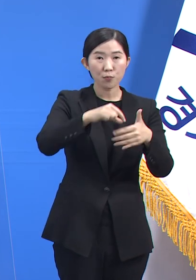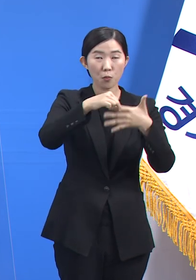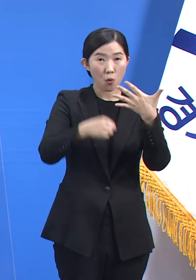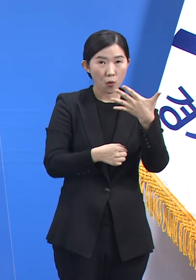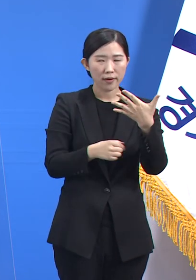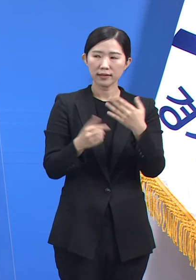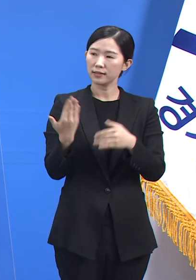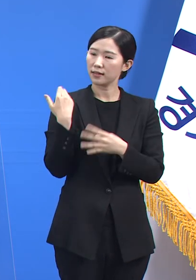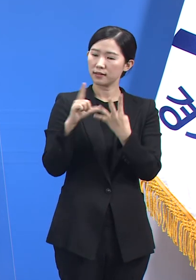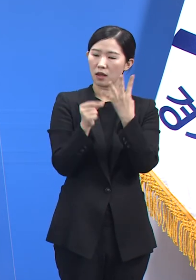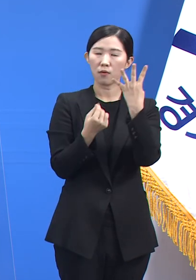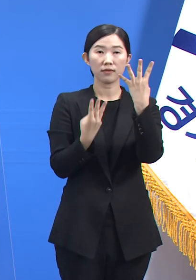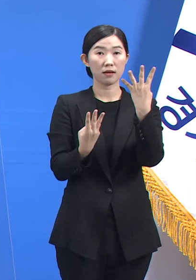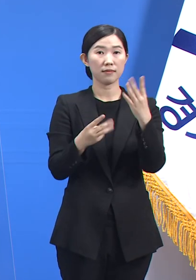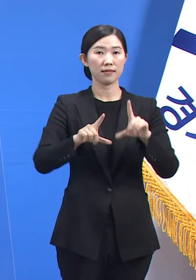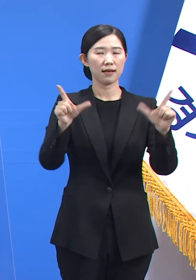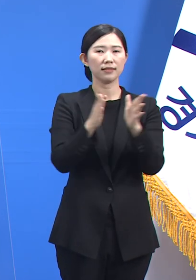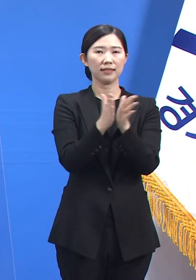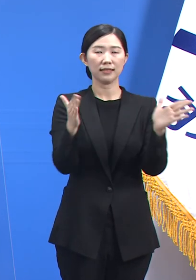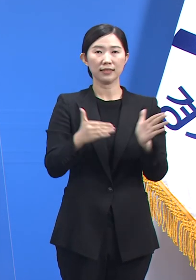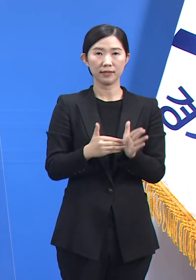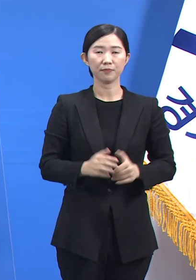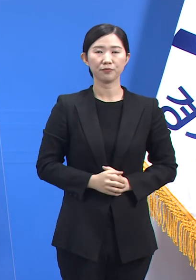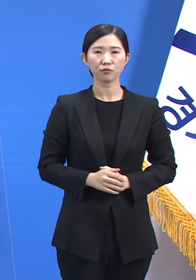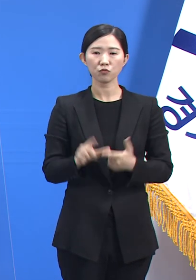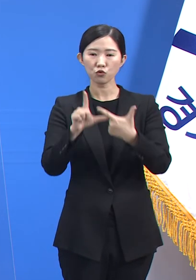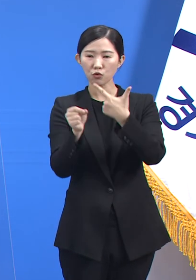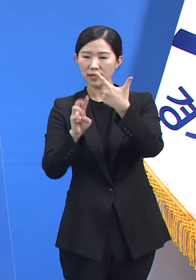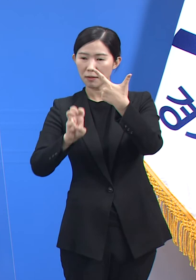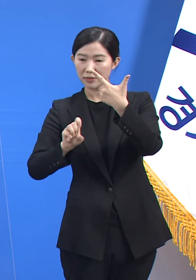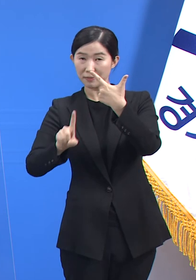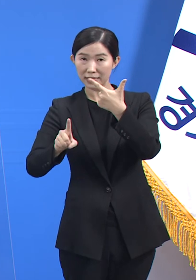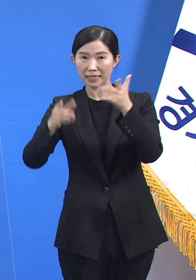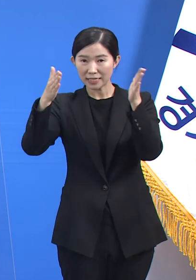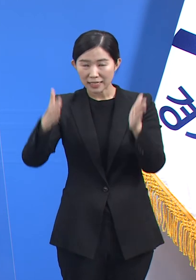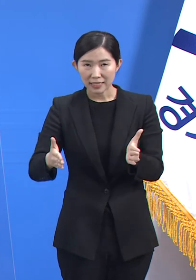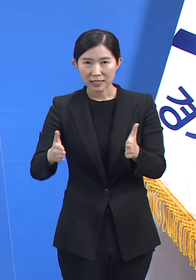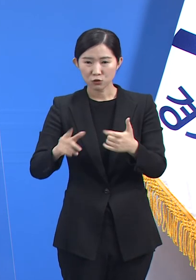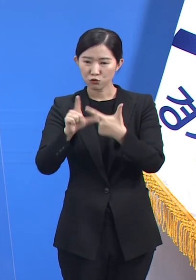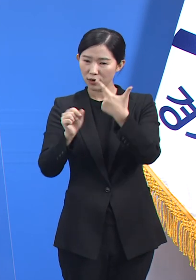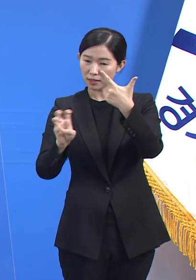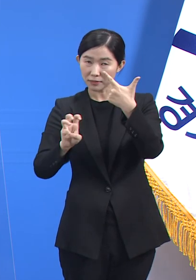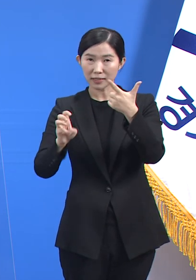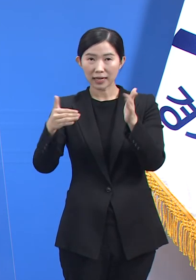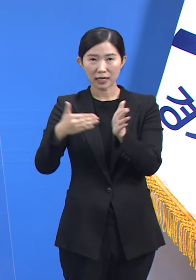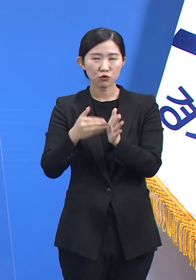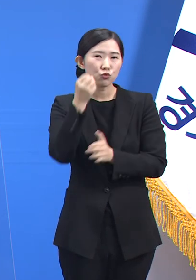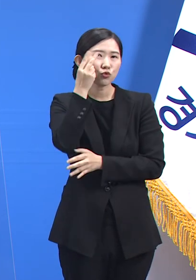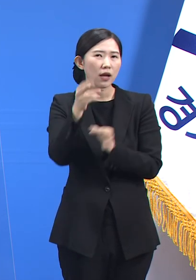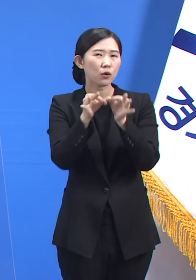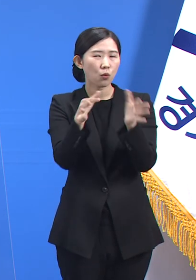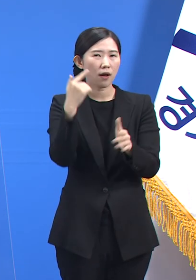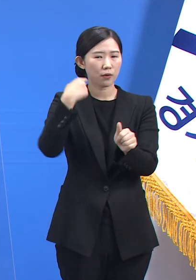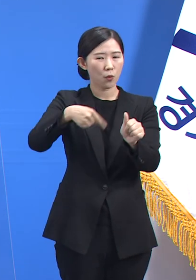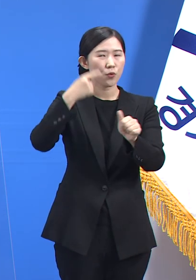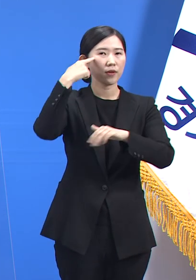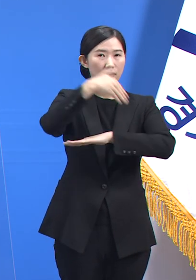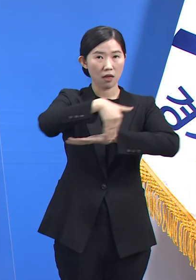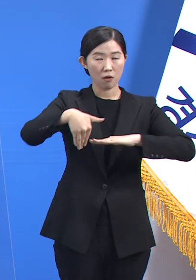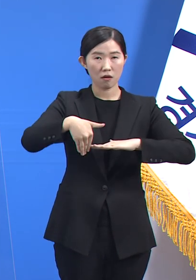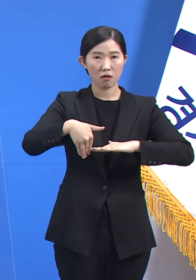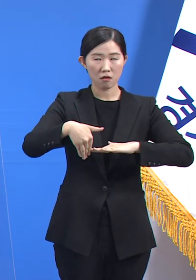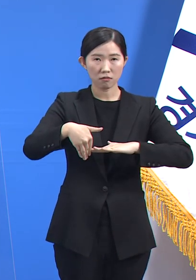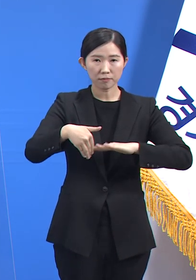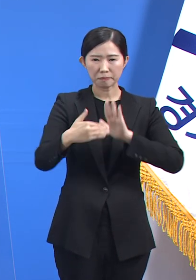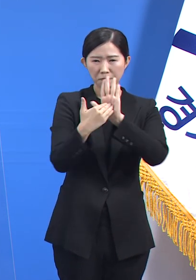시작하였습니다. 6월 31일까지 두 달간 진행되는 본교육 역시 단순한 방역수칙 교육